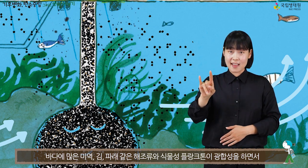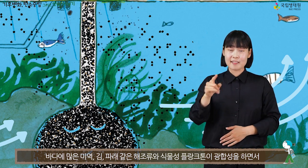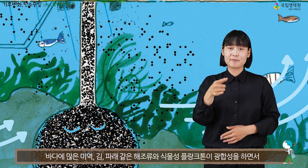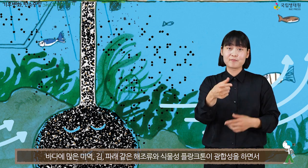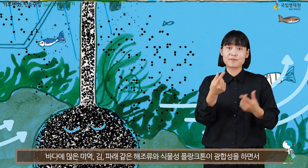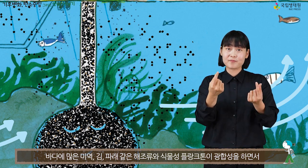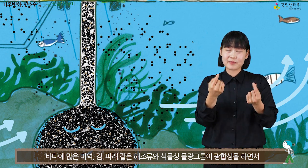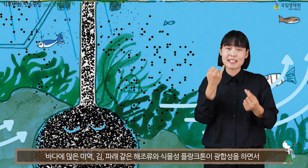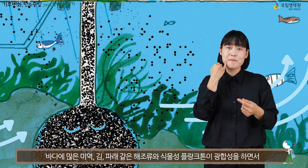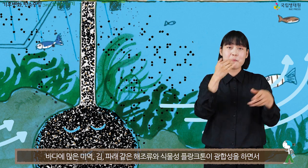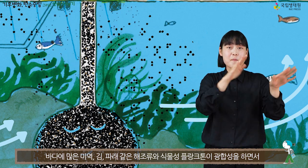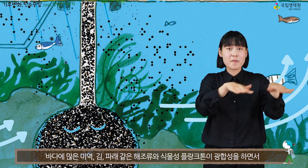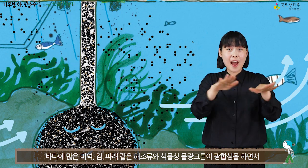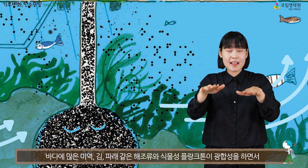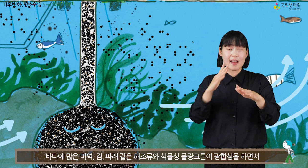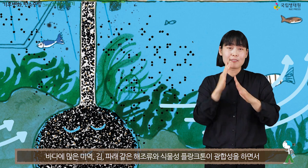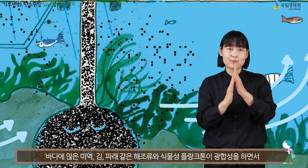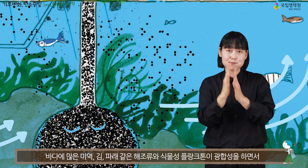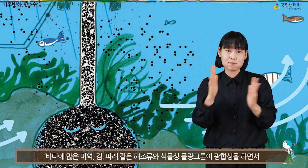같은 해조류와